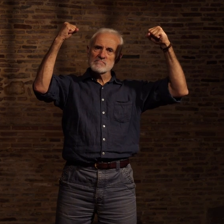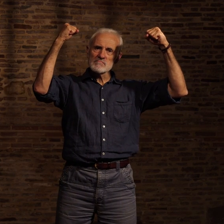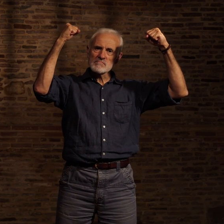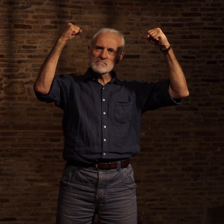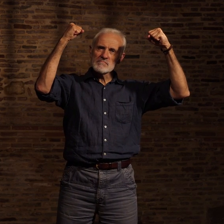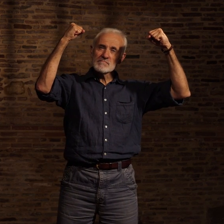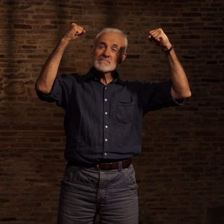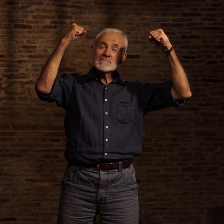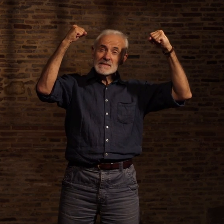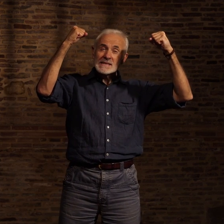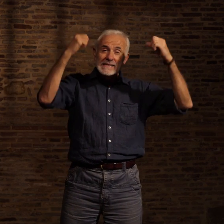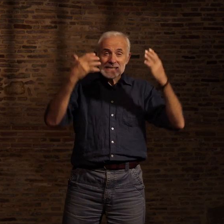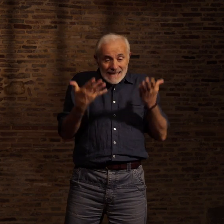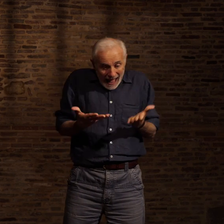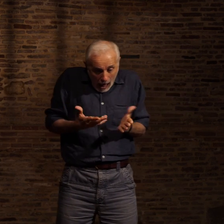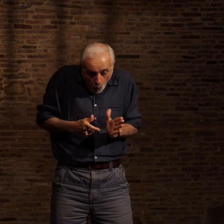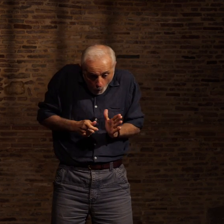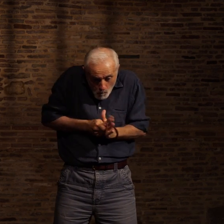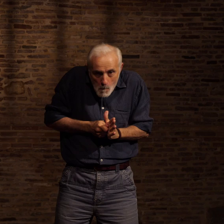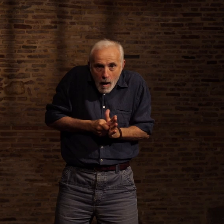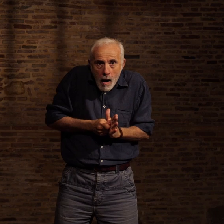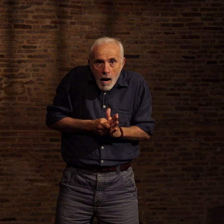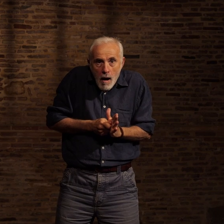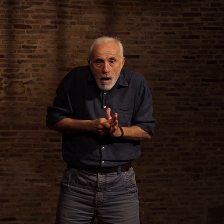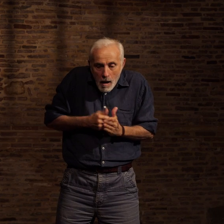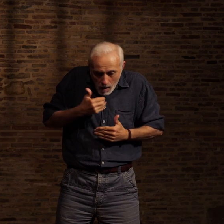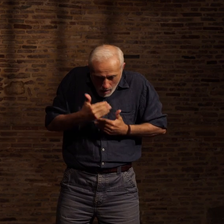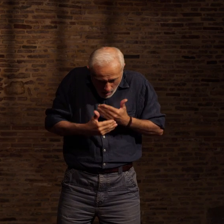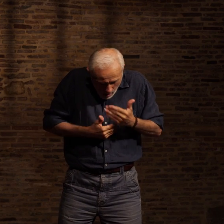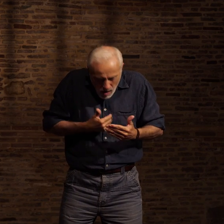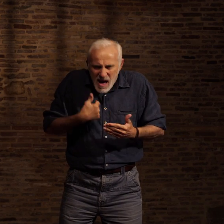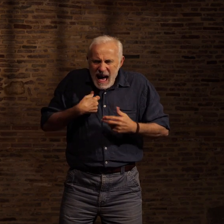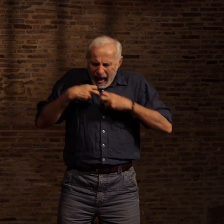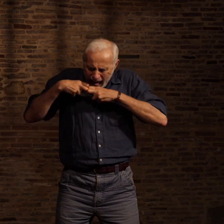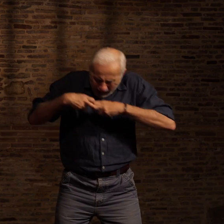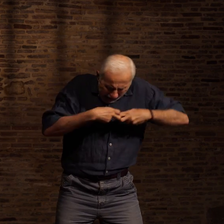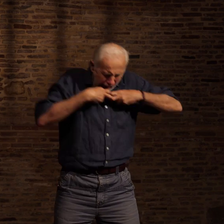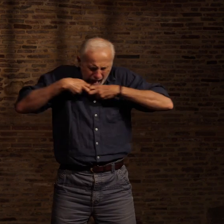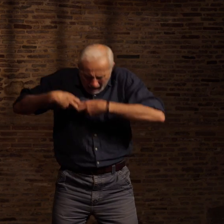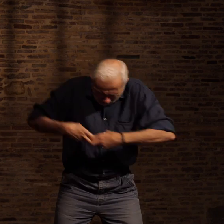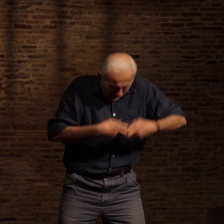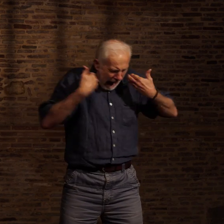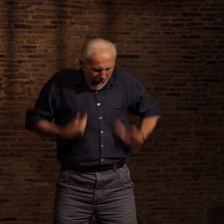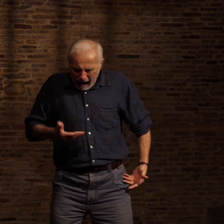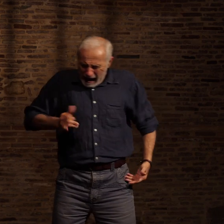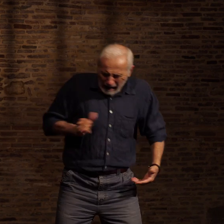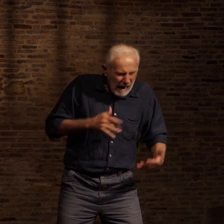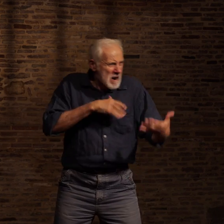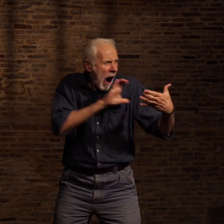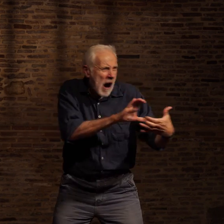C'est à cet instant de ma vie, après avoir recherché le conflit pendant tant d'années, que j'ai su enfin ce